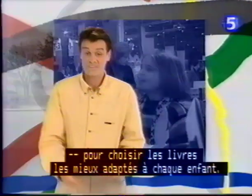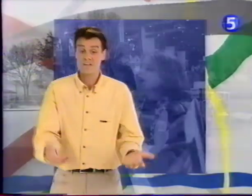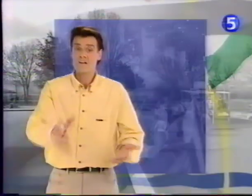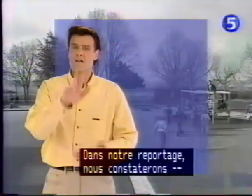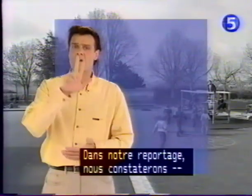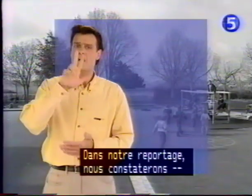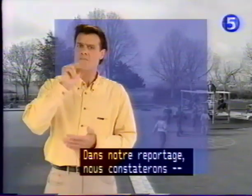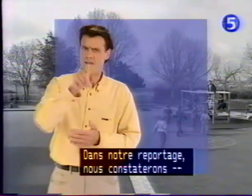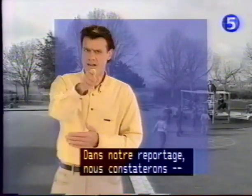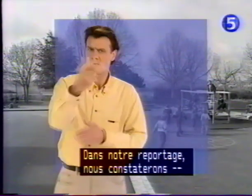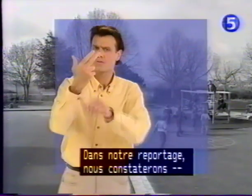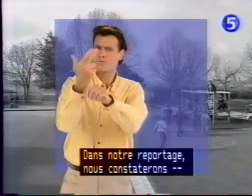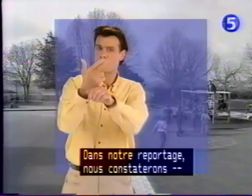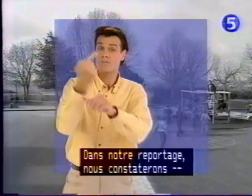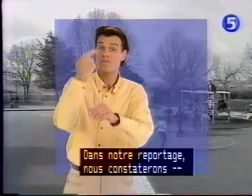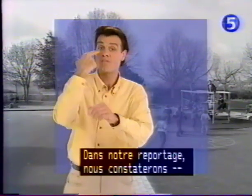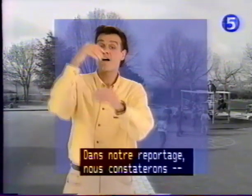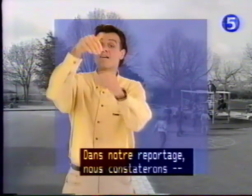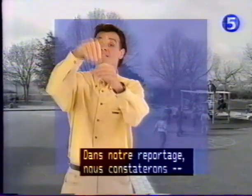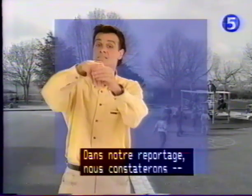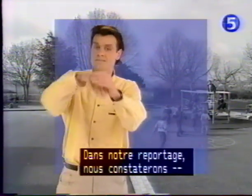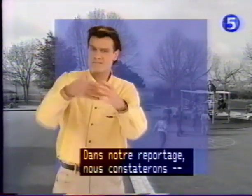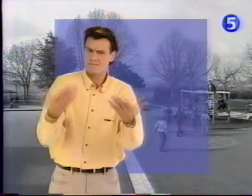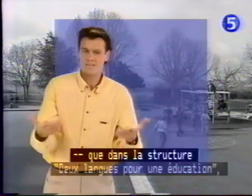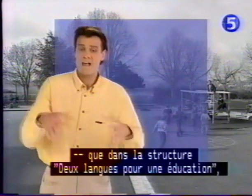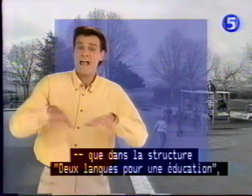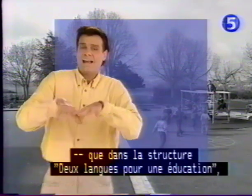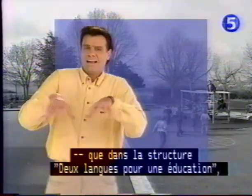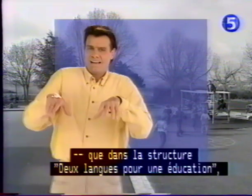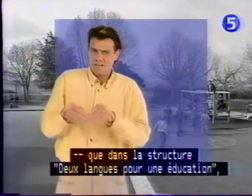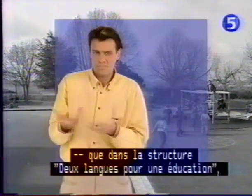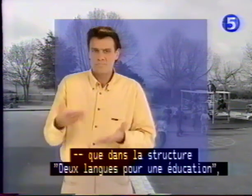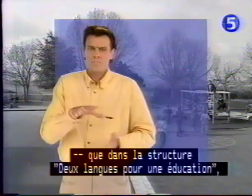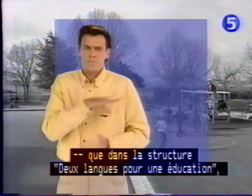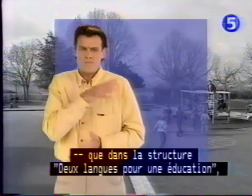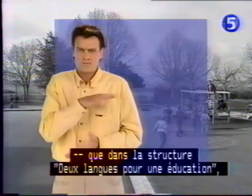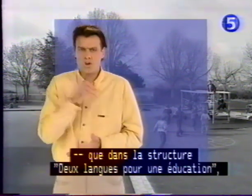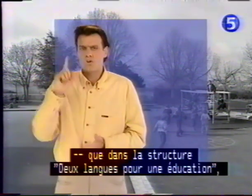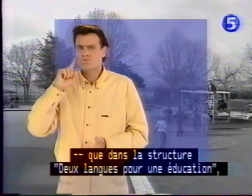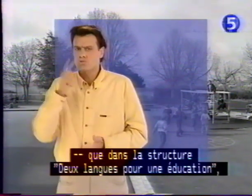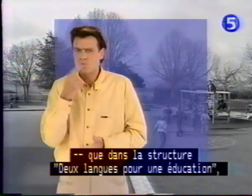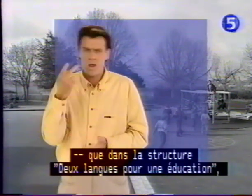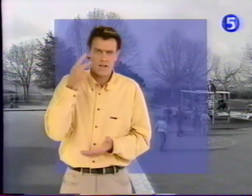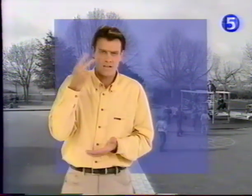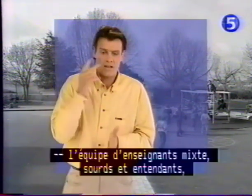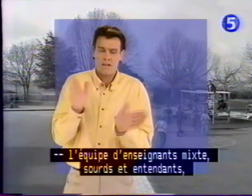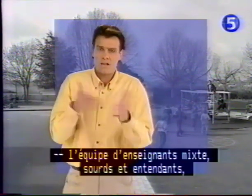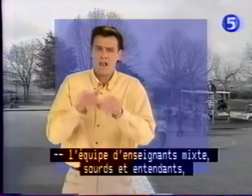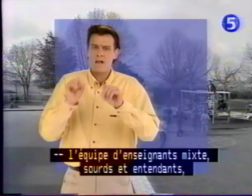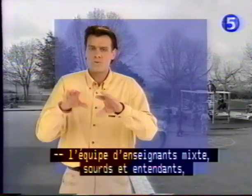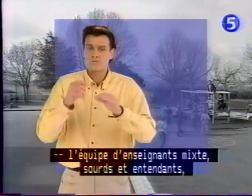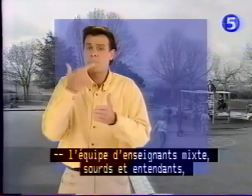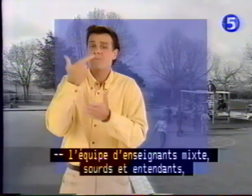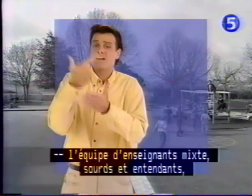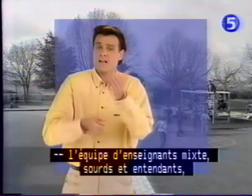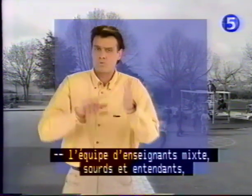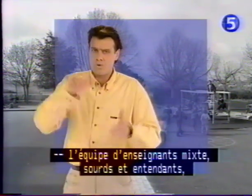Dans notre reportage, nous constaterons que dans la structure Deux langues pour une éducation, l'équipe d'enseignants mixtes, sourds et